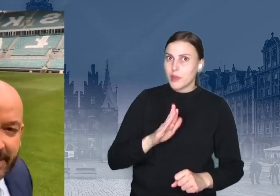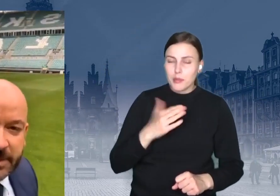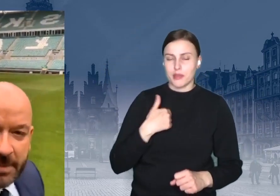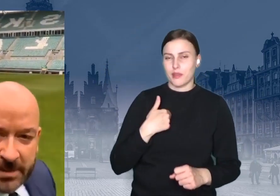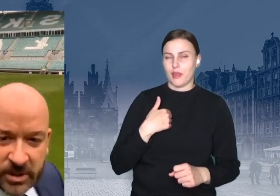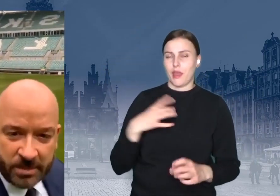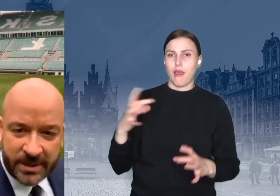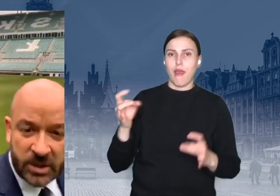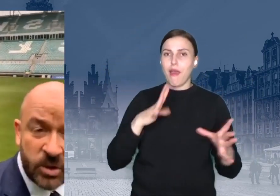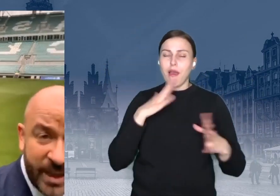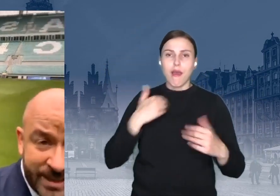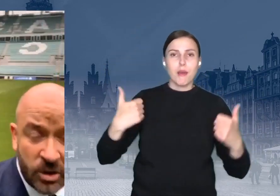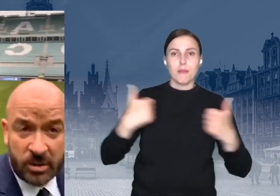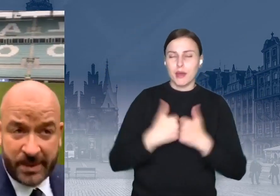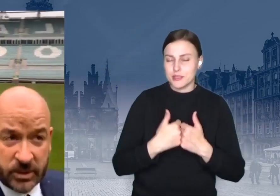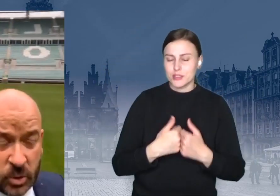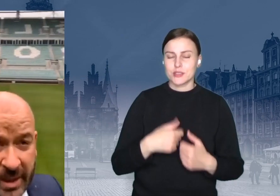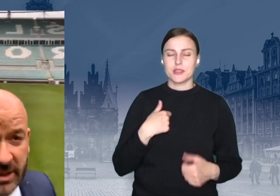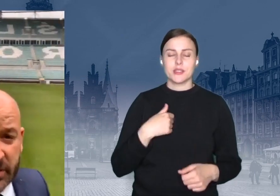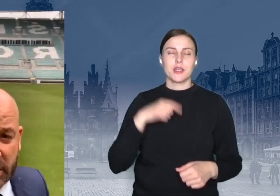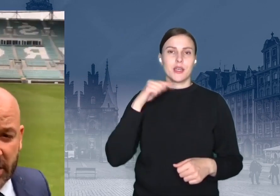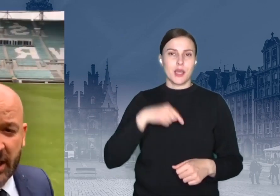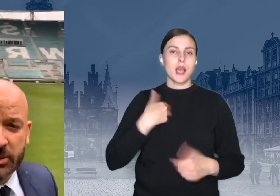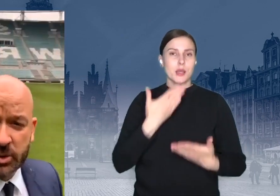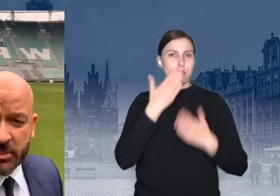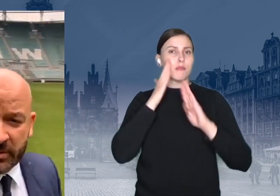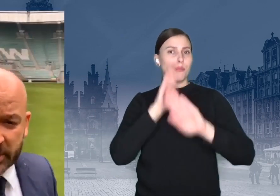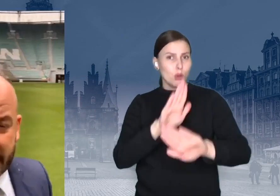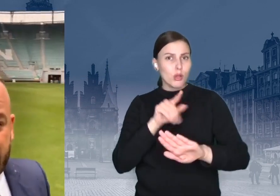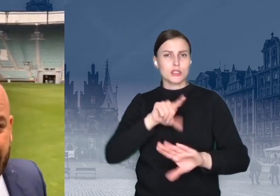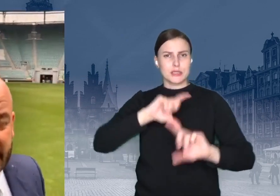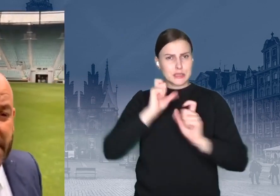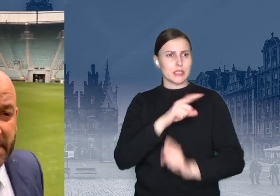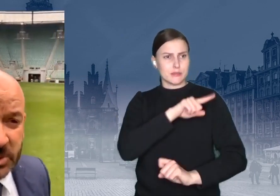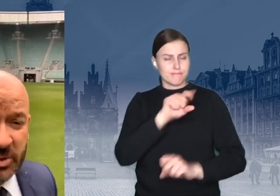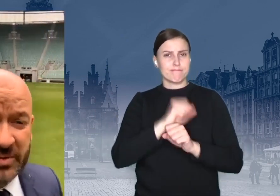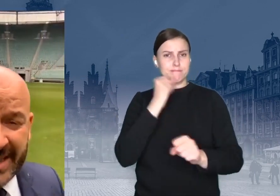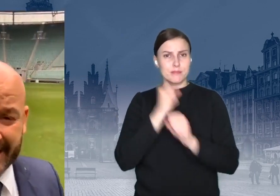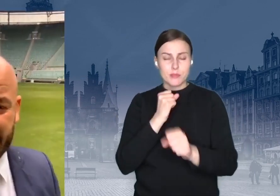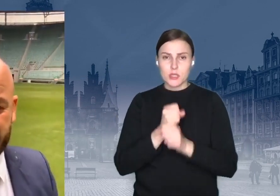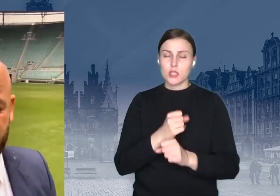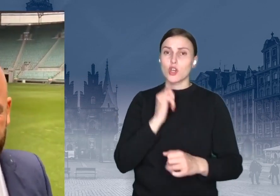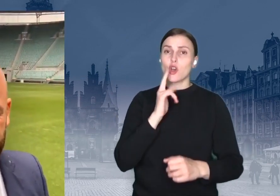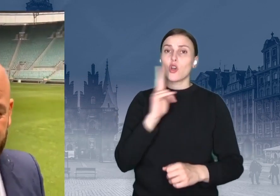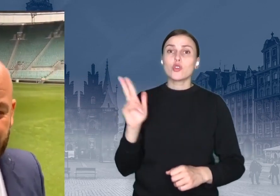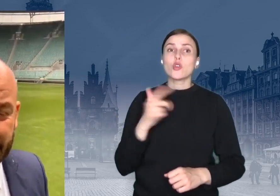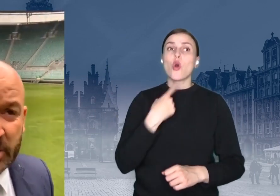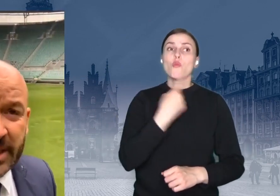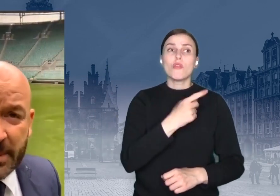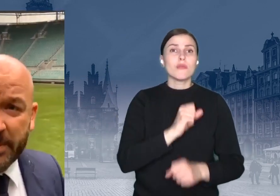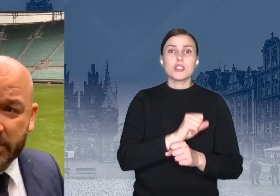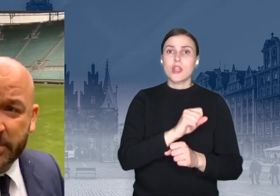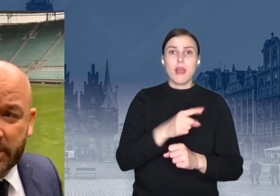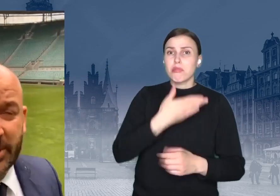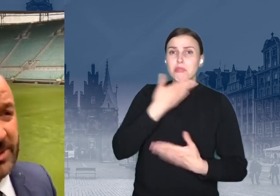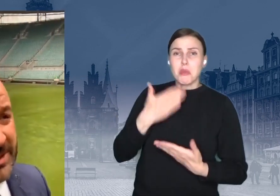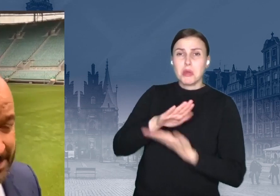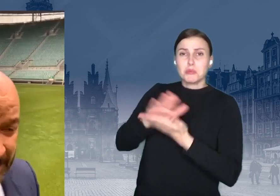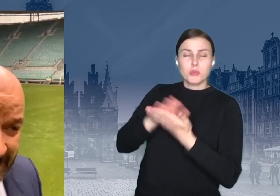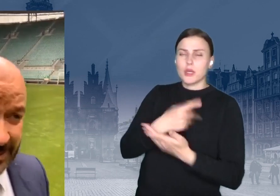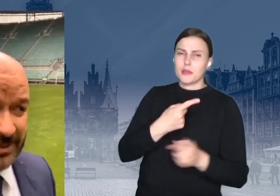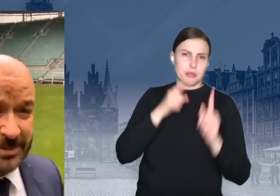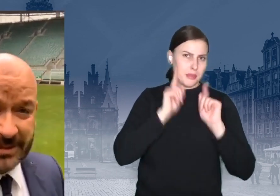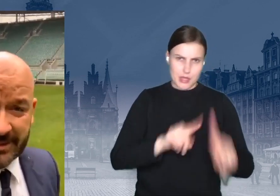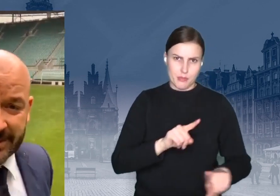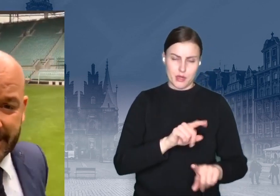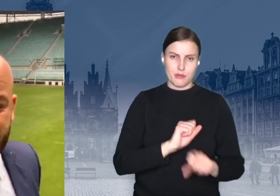będę grał, ale chcę Wam przypomnieć to miejsce. Ono jest i ono pracuje. Ci wszyscy, którzy mówią, że jest inaczej, po prostu są w gigantycznym błędzie. To niech po prostu przyjdą